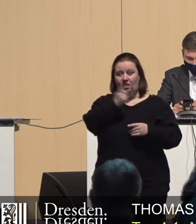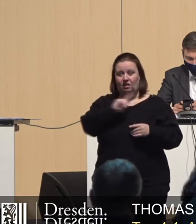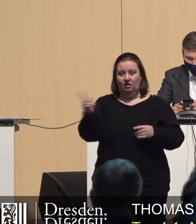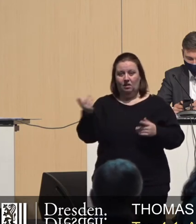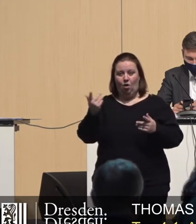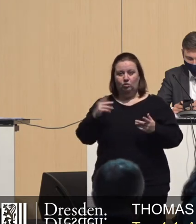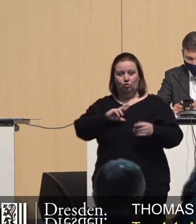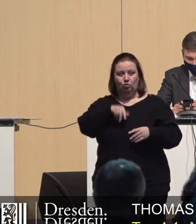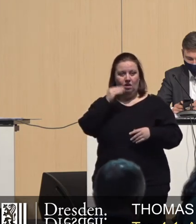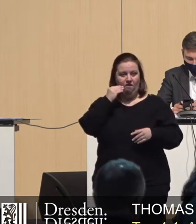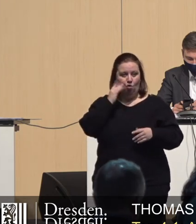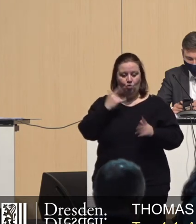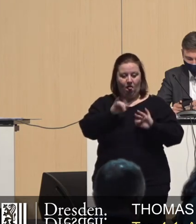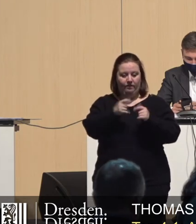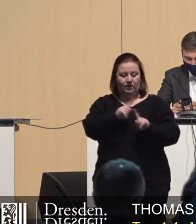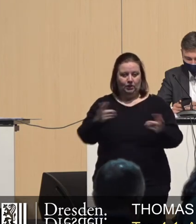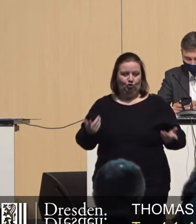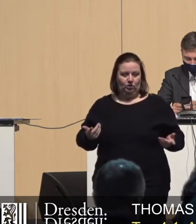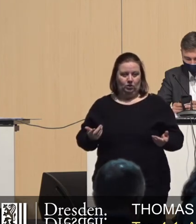Saalbungen in den nächsten Jahren träumen, nicht geholfen.